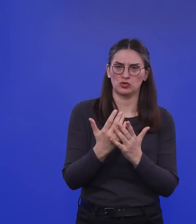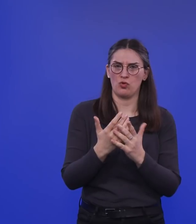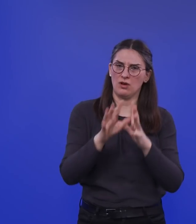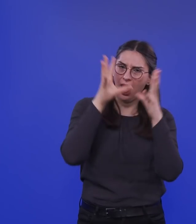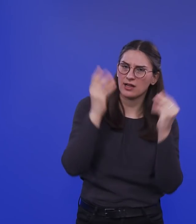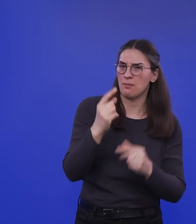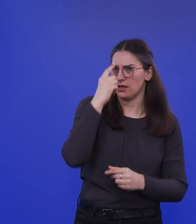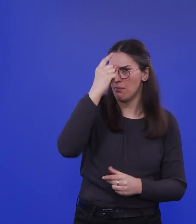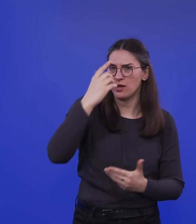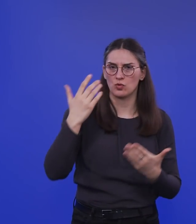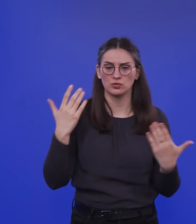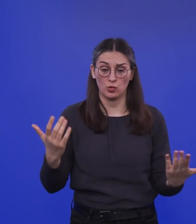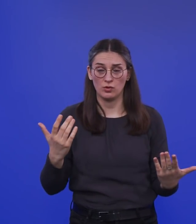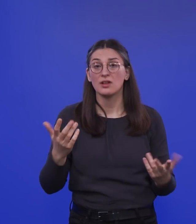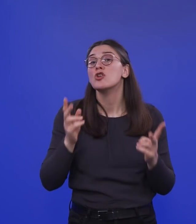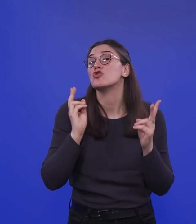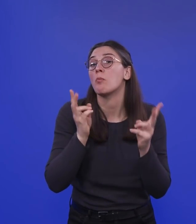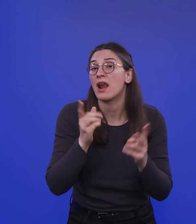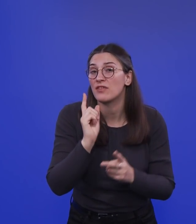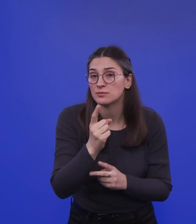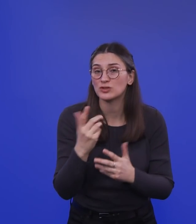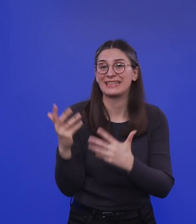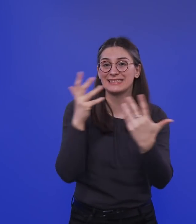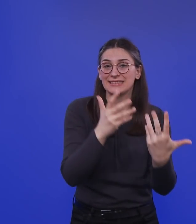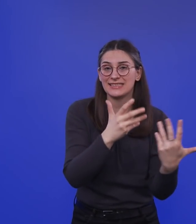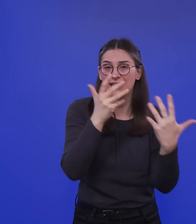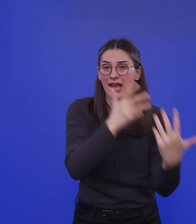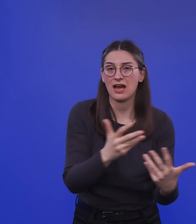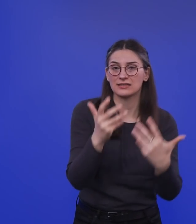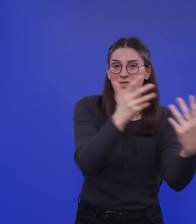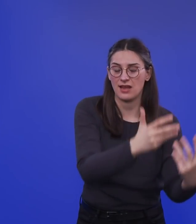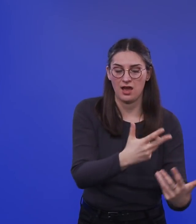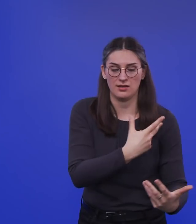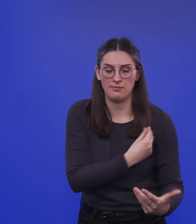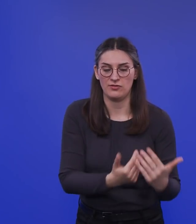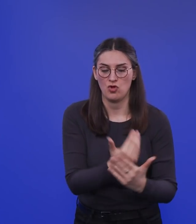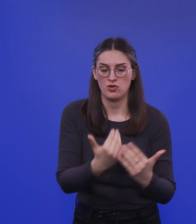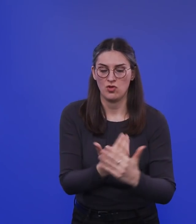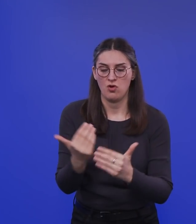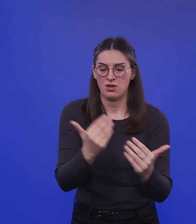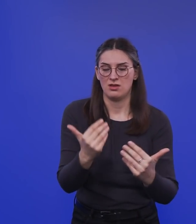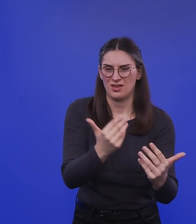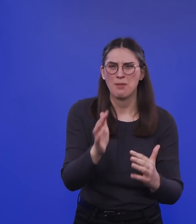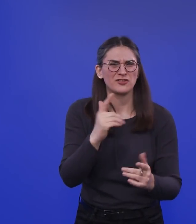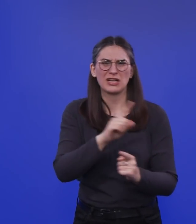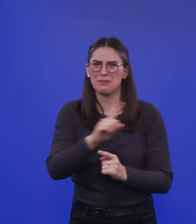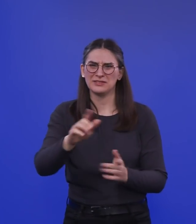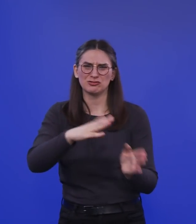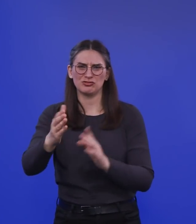auch wenn man diesen Impfschutz alle zehn Jahre auffrischen muss, sehr viel länger, wahrscheinlich lebenslang nach einer Gelbfieberimpfung